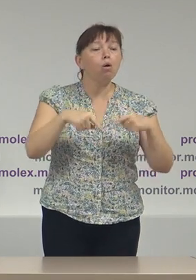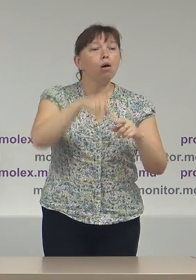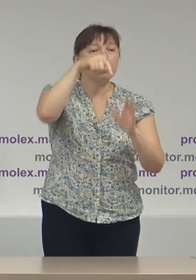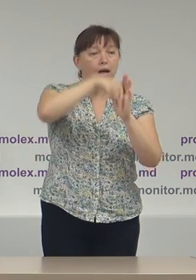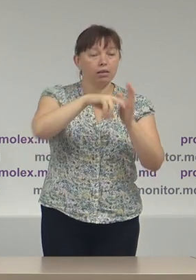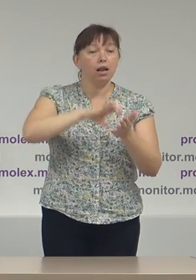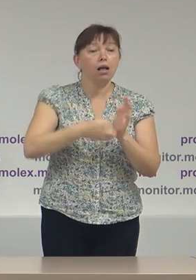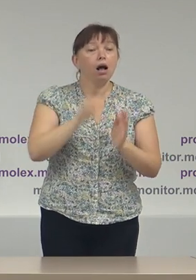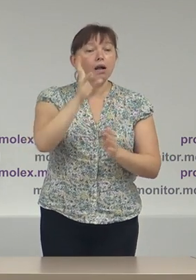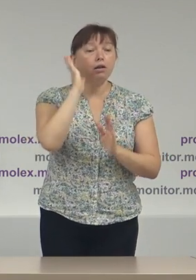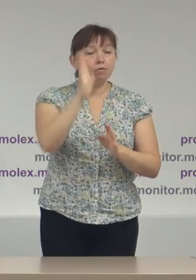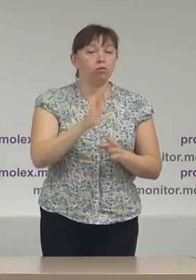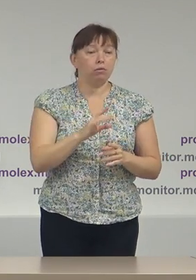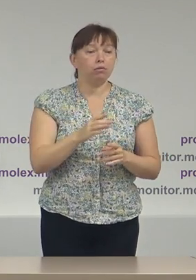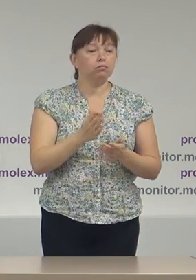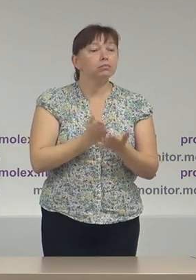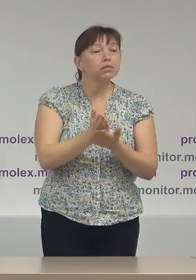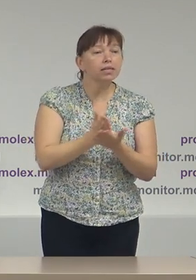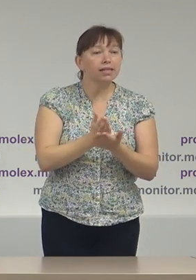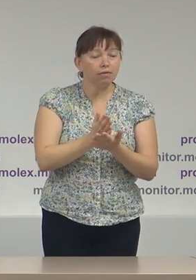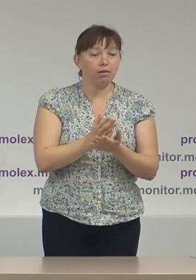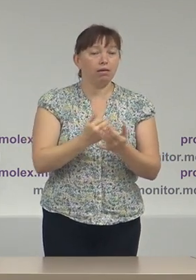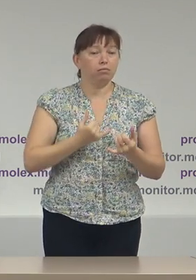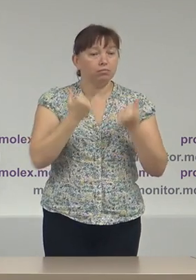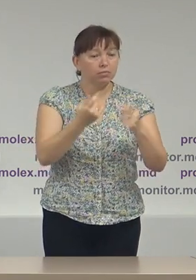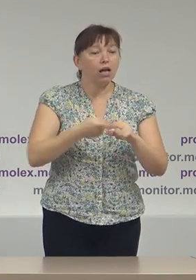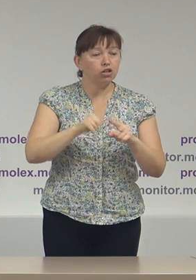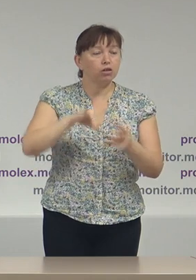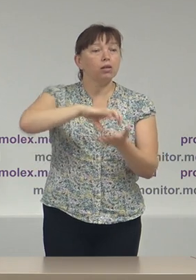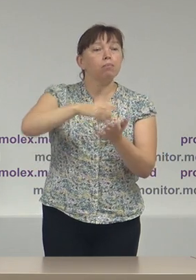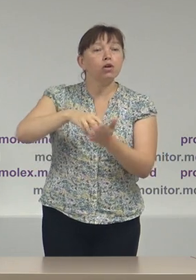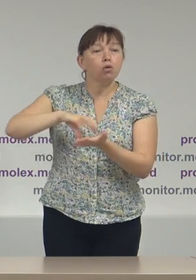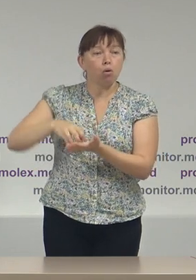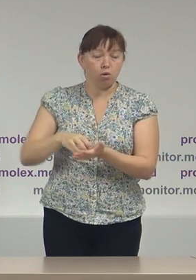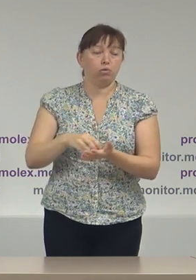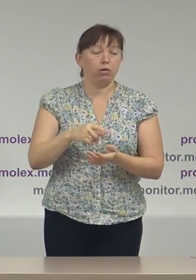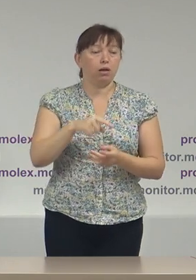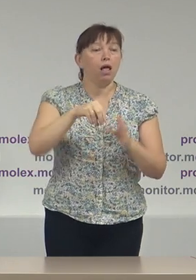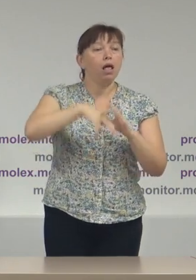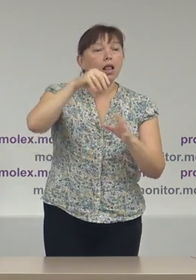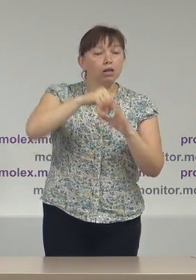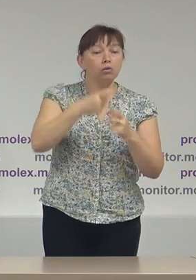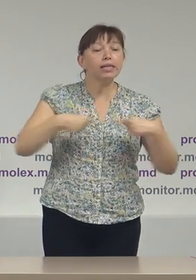electorale care vor diservi aceste birouri electorale ale secțiilor de votare.